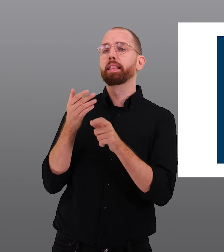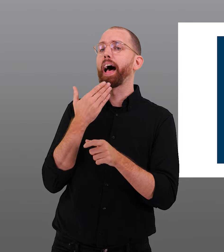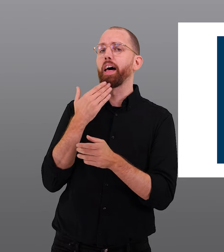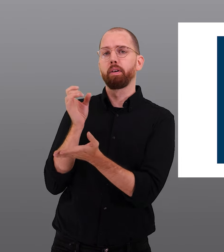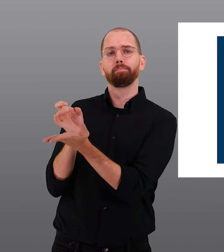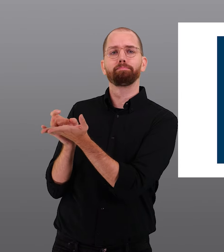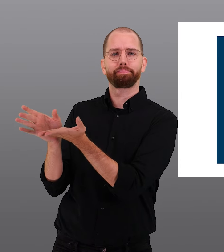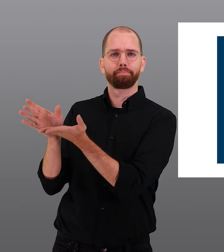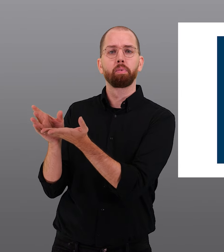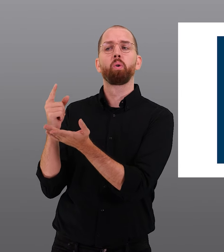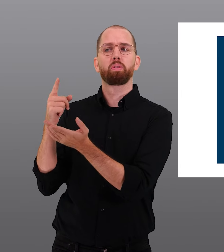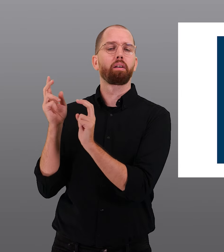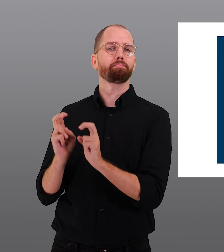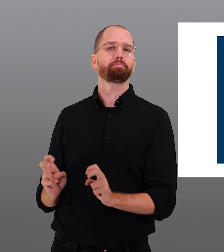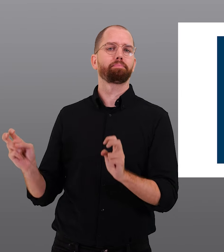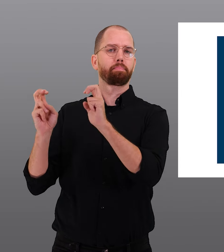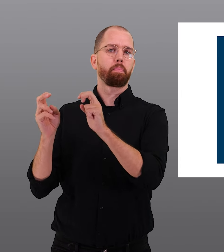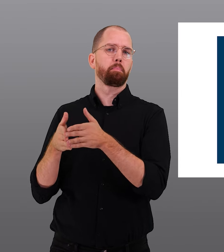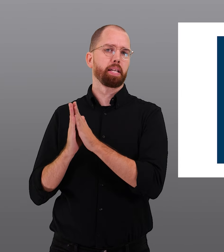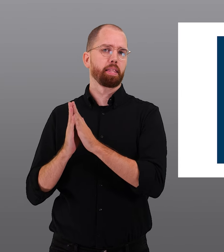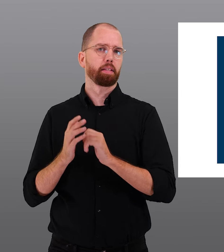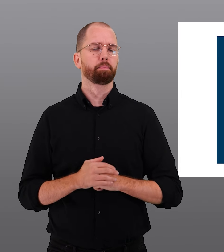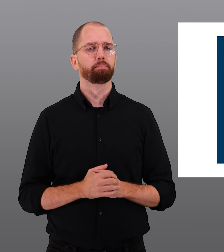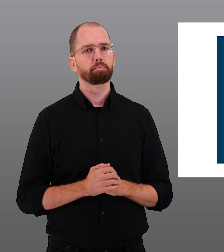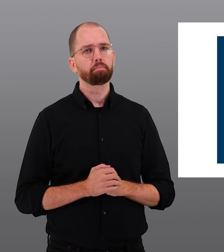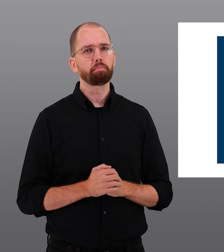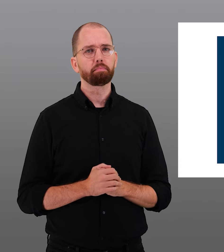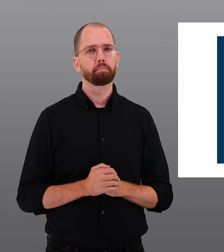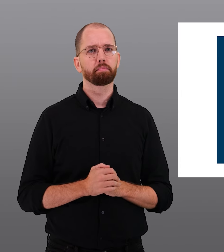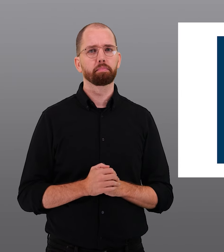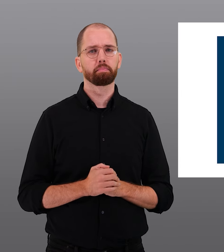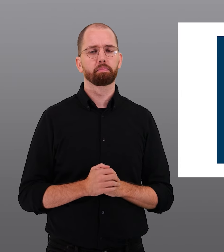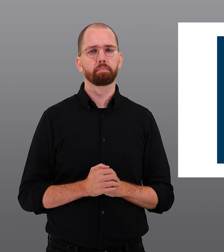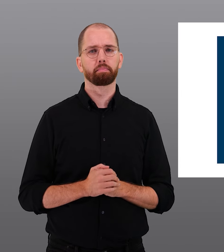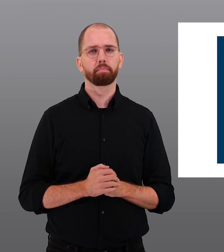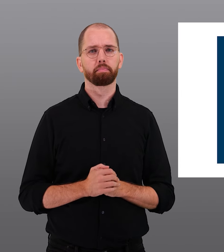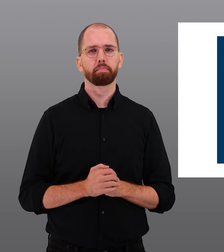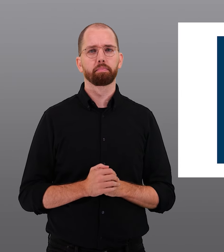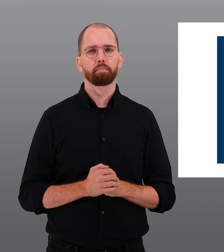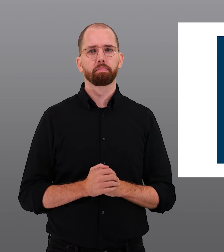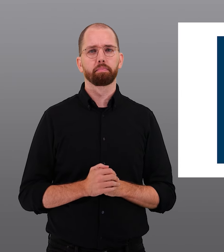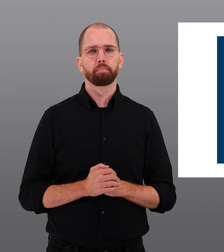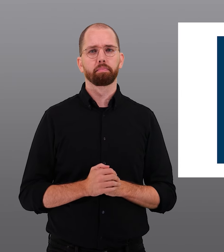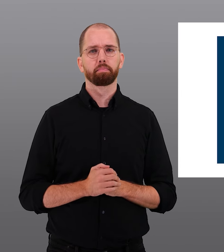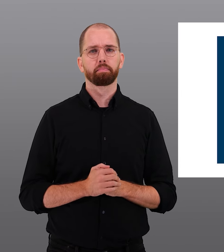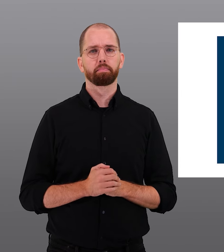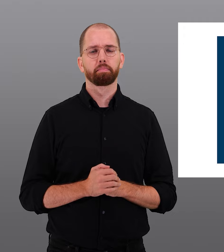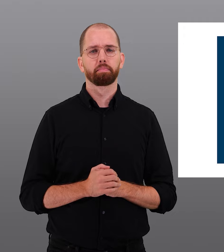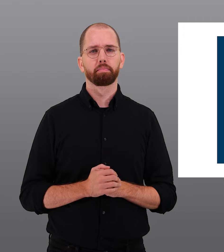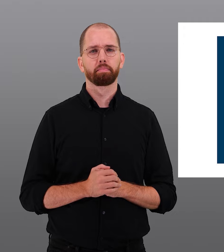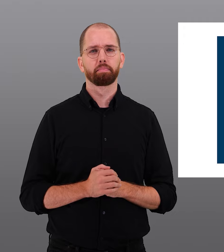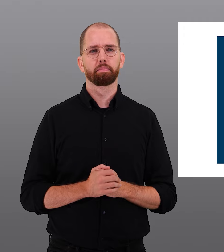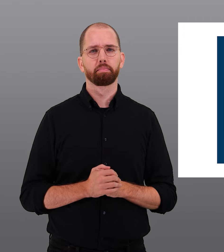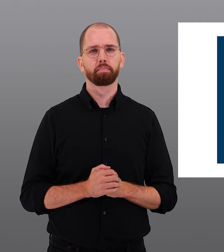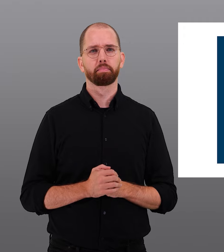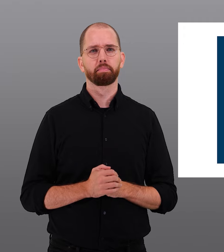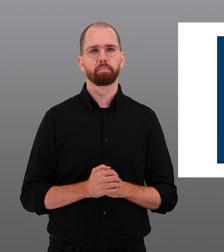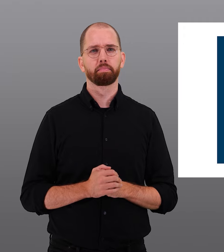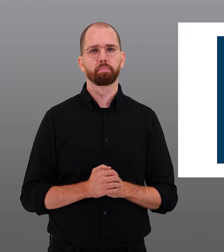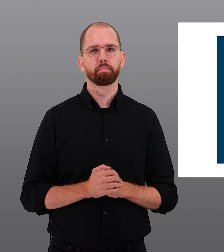dazu, dass Eigentümerinnen und Eigentümer ihren Mieterinnen und Mietern leichter kündigen können, um danach die Mieten noch